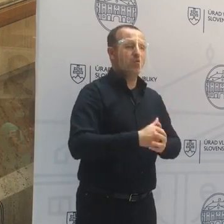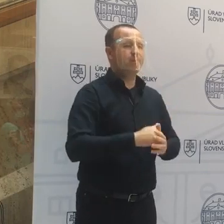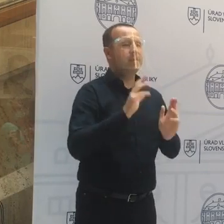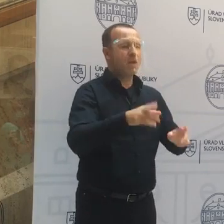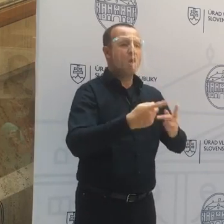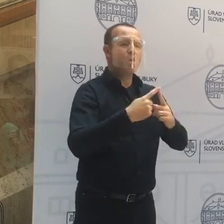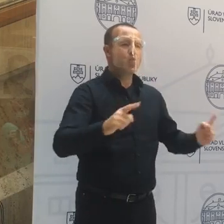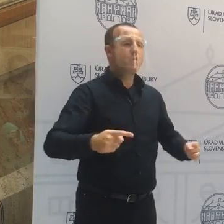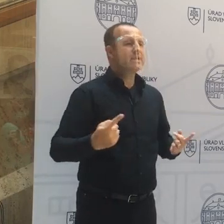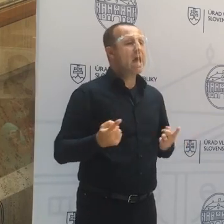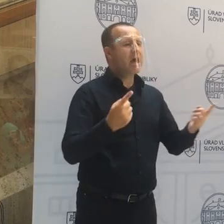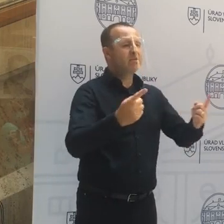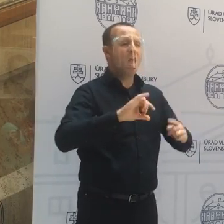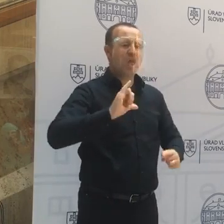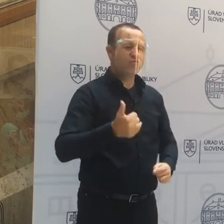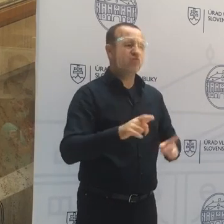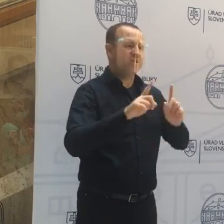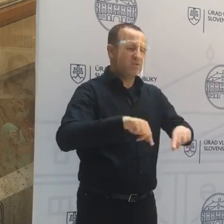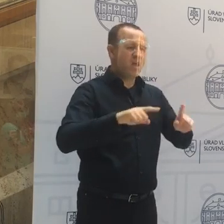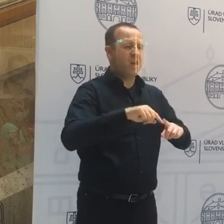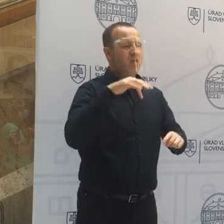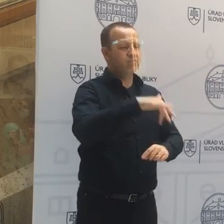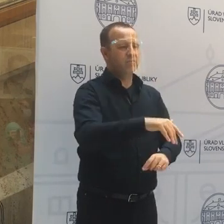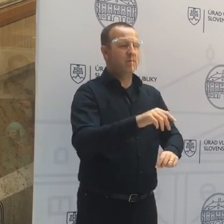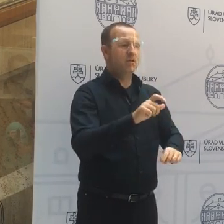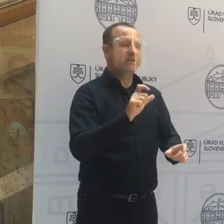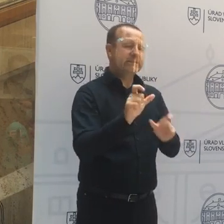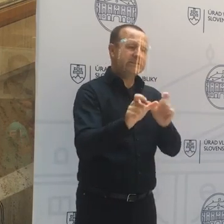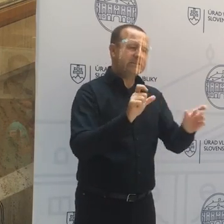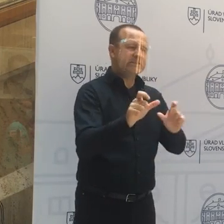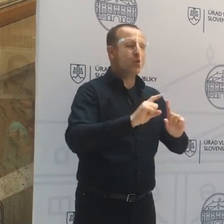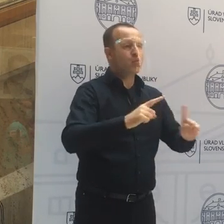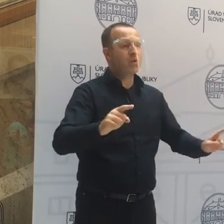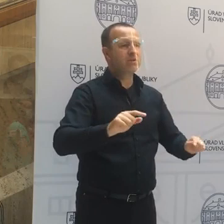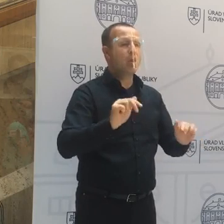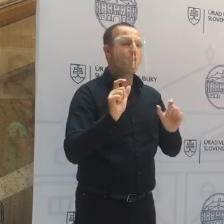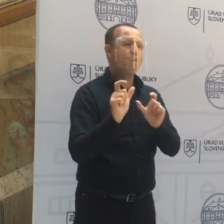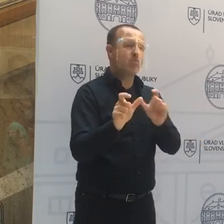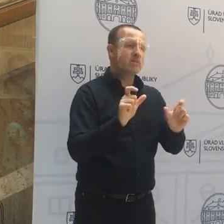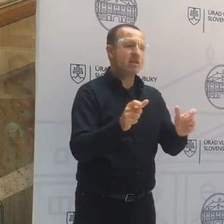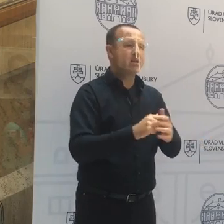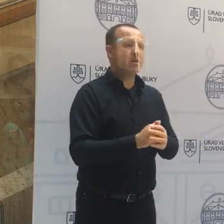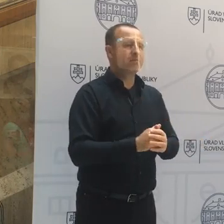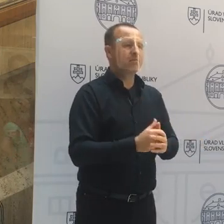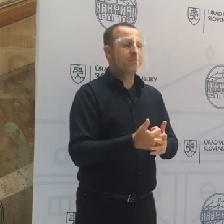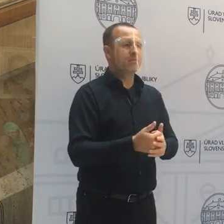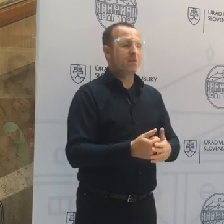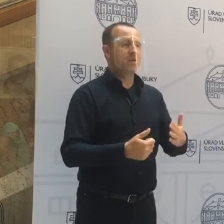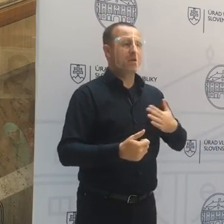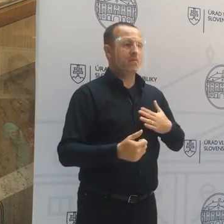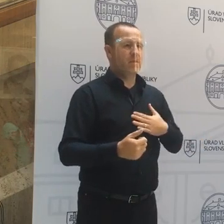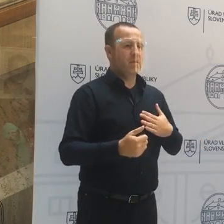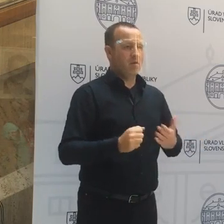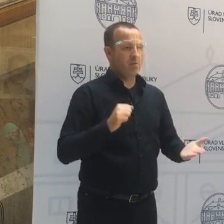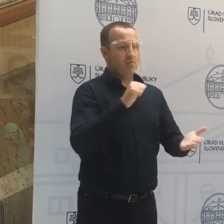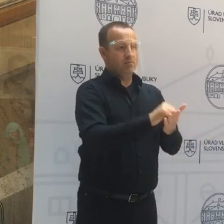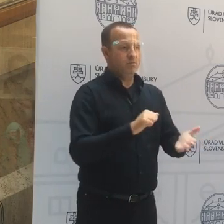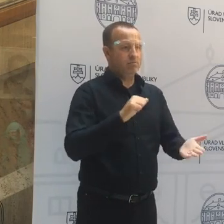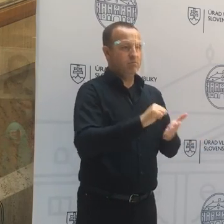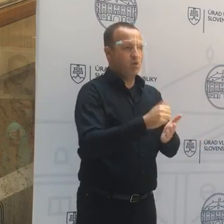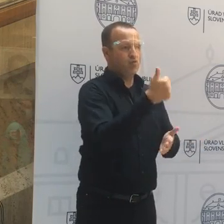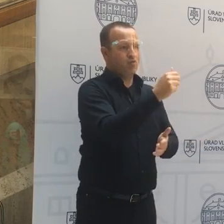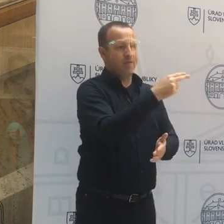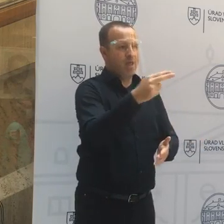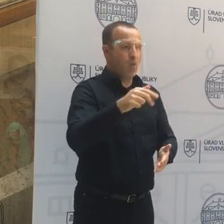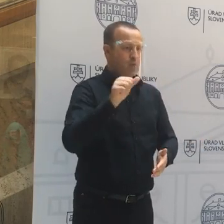podujatia, čiže ešte stále tie obmedzenia existujú. Ale na to, aby sme každomu, povedzme, prispievali stovky eur mesačne? Počkajte, ale za